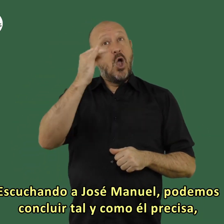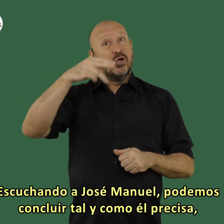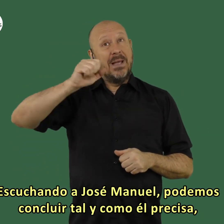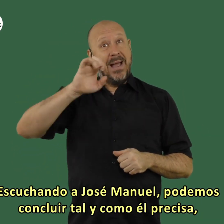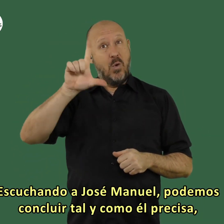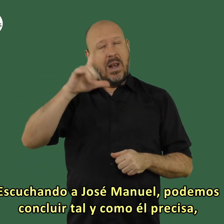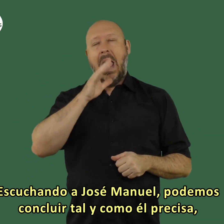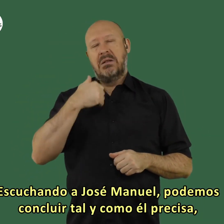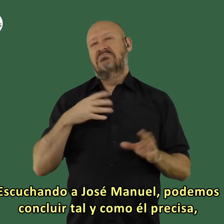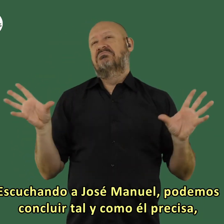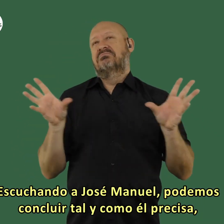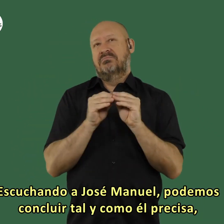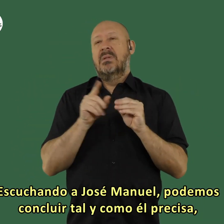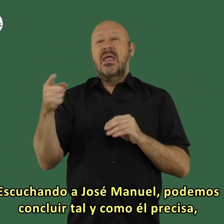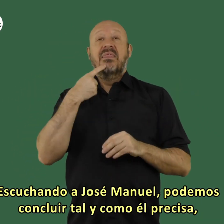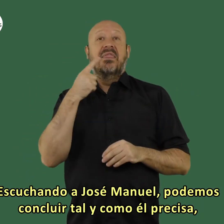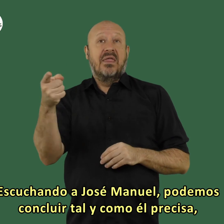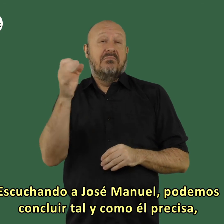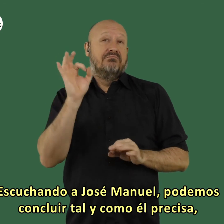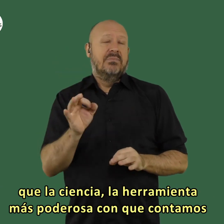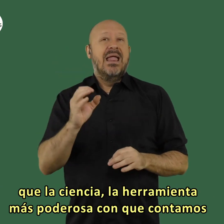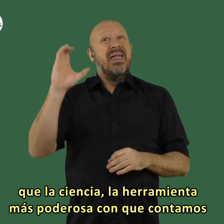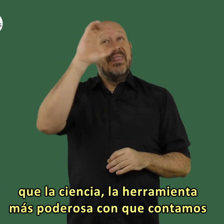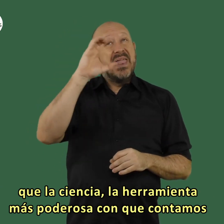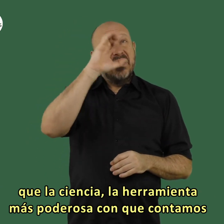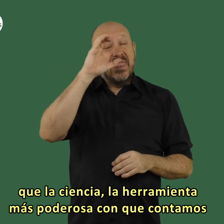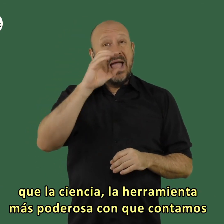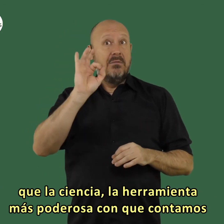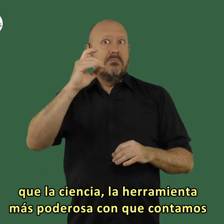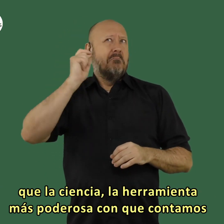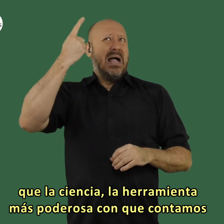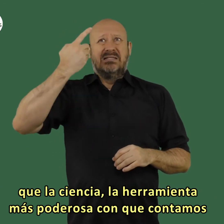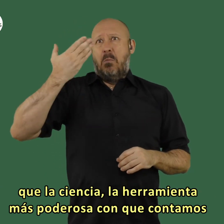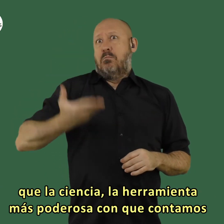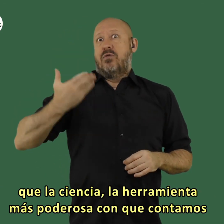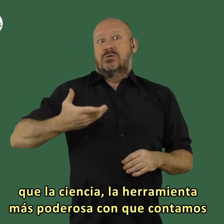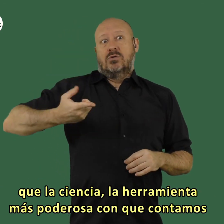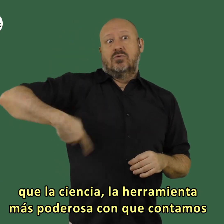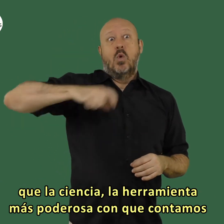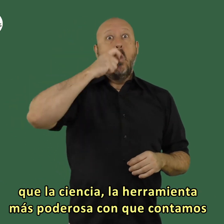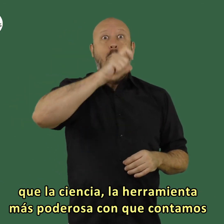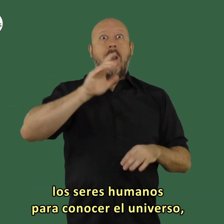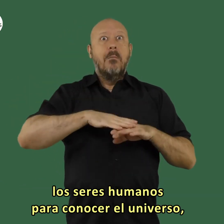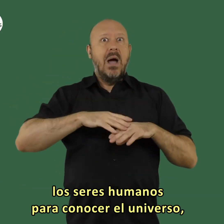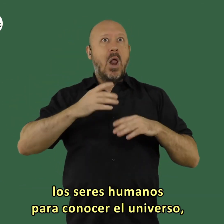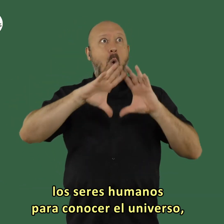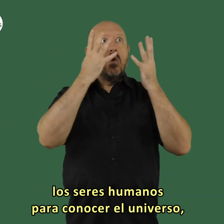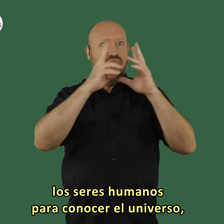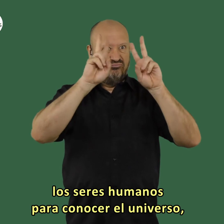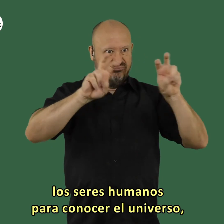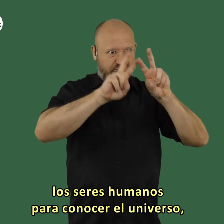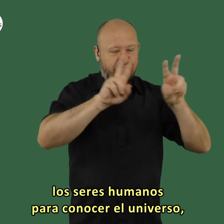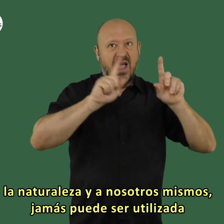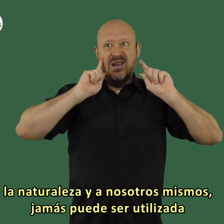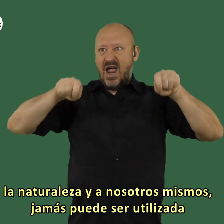escuchando a josé manuel podemos concluir tal y como él precisa que la ciencia la herramienta más poderosa con que contamos los seres humanos